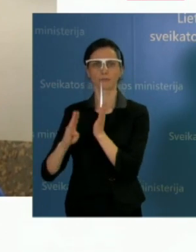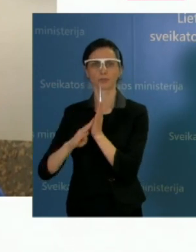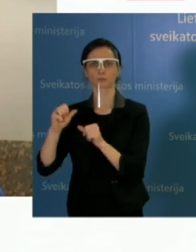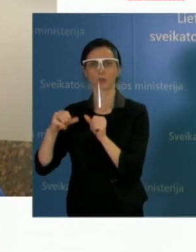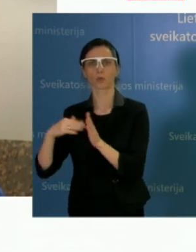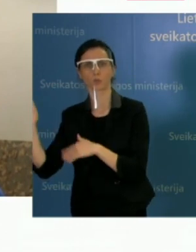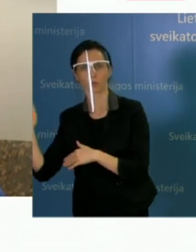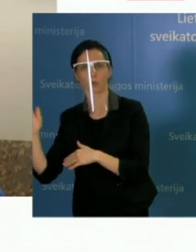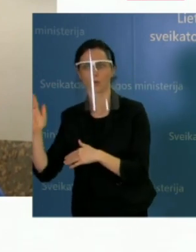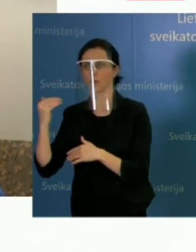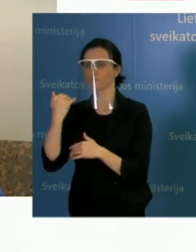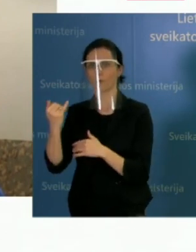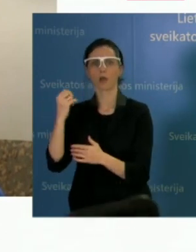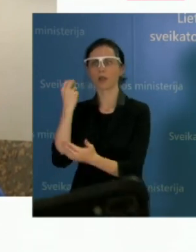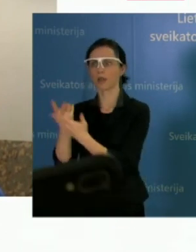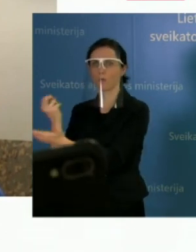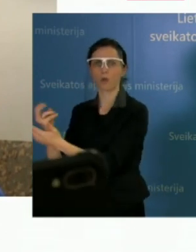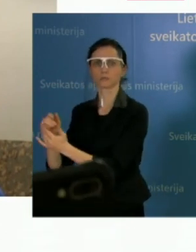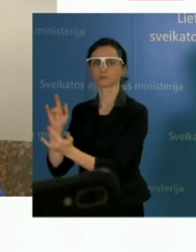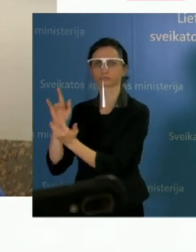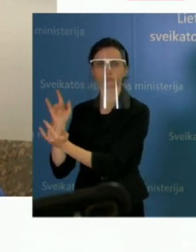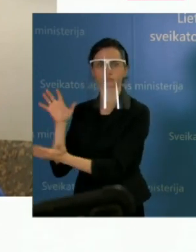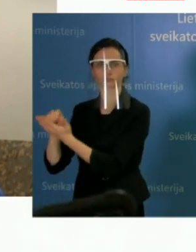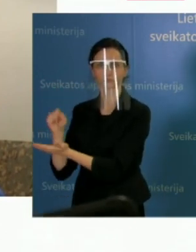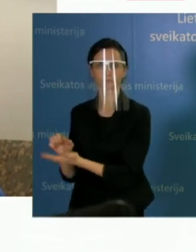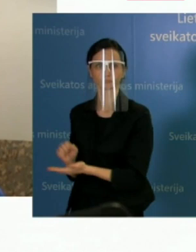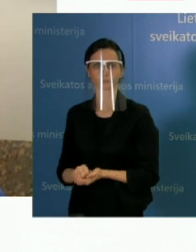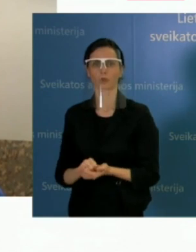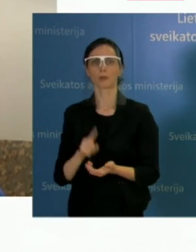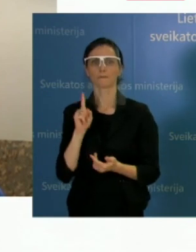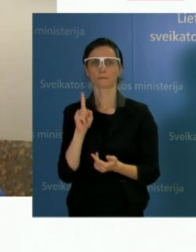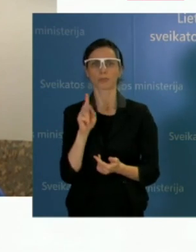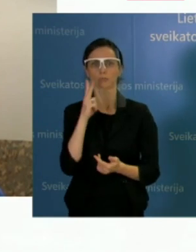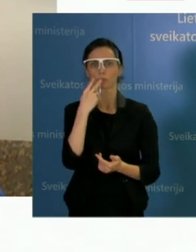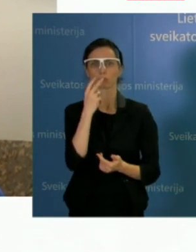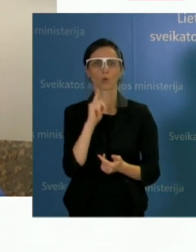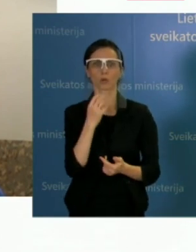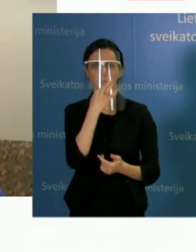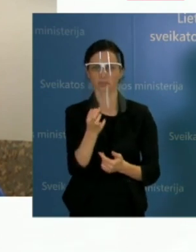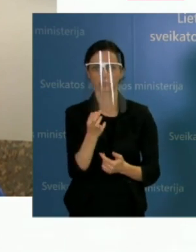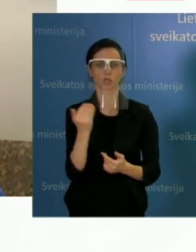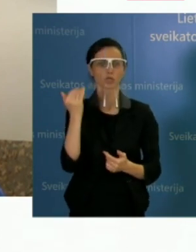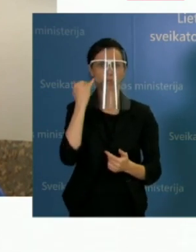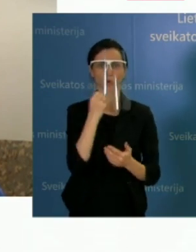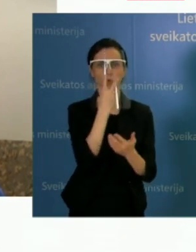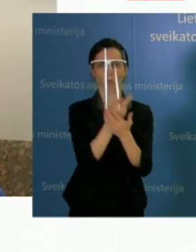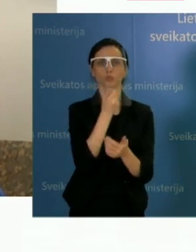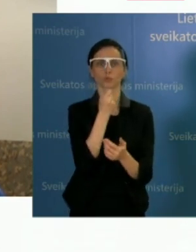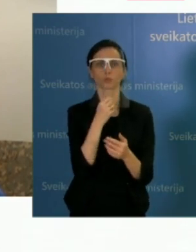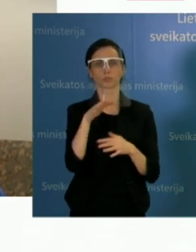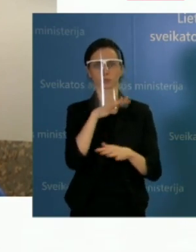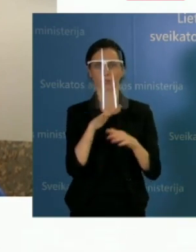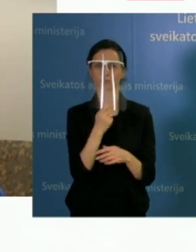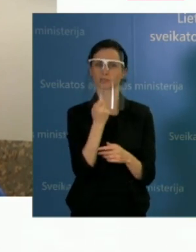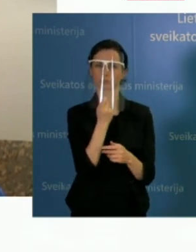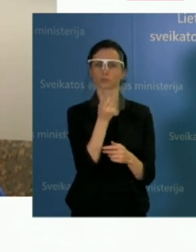tai šiandien turiu pasakyti, kad šiaulių lygonėje vaizdas visiškai kitoks. Praitą parą mes pramušom